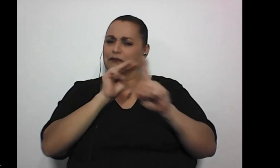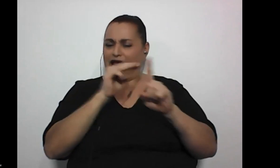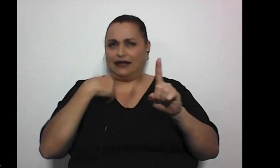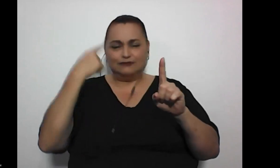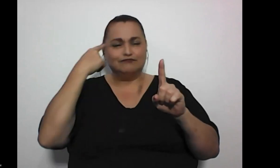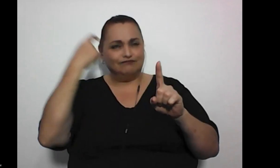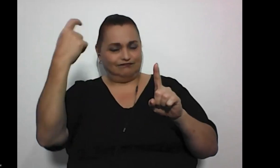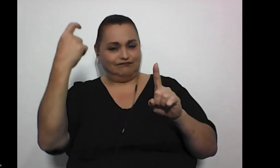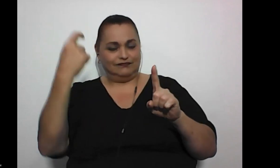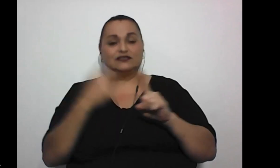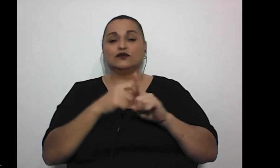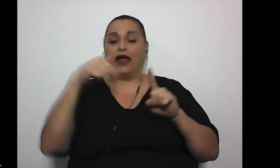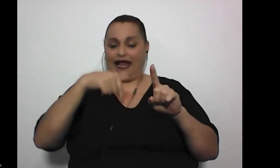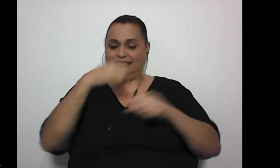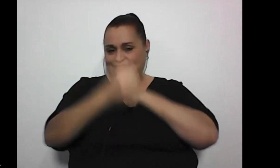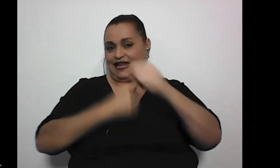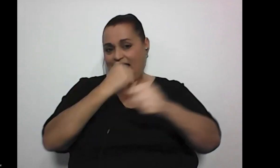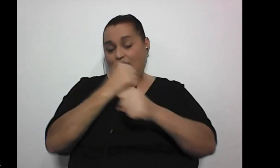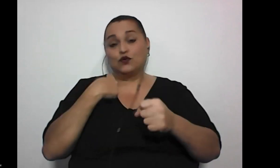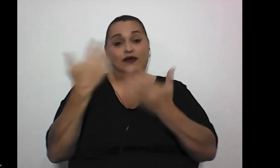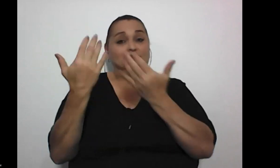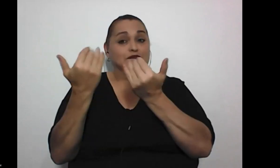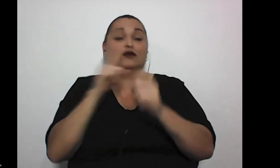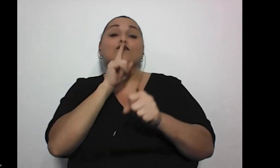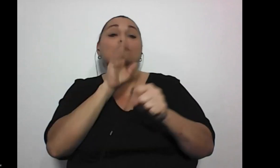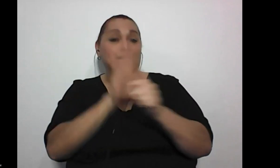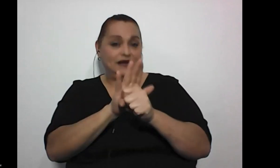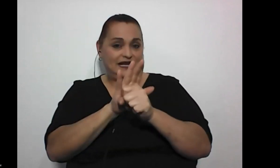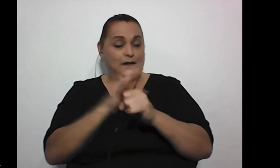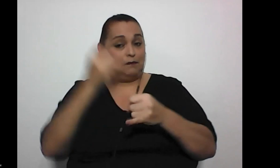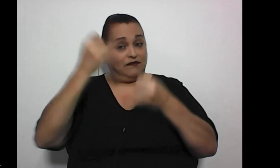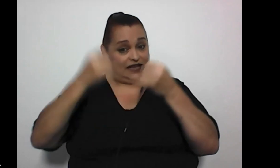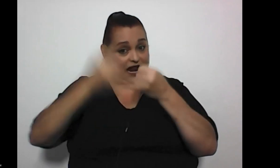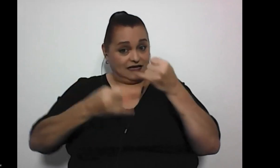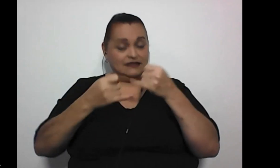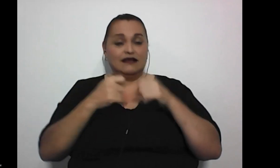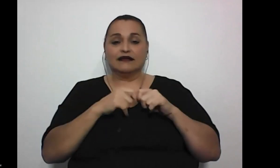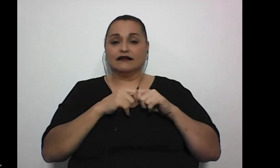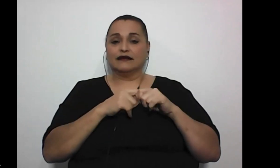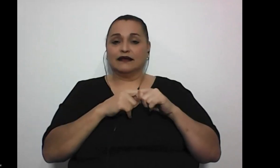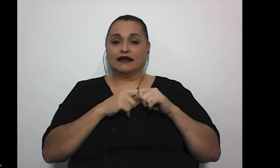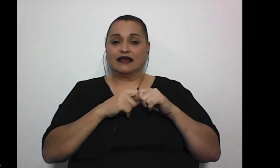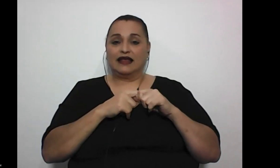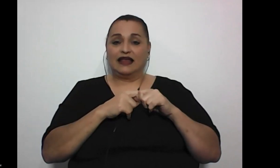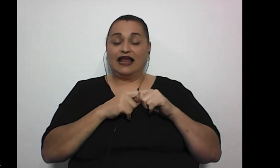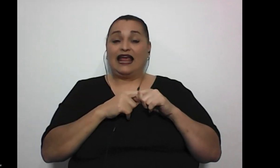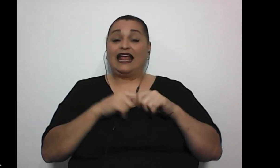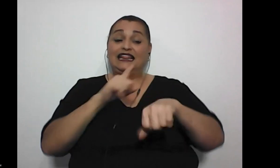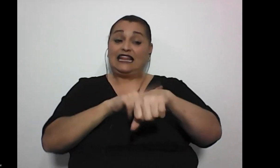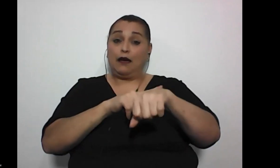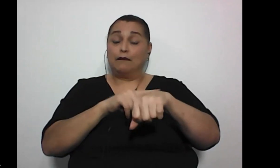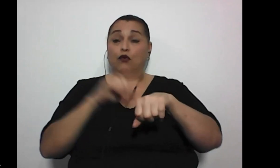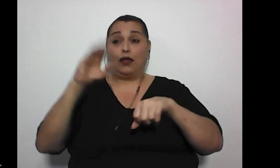más que todo en este año que espero cumplir, ¿verdad? Por ya finalizar lo que es la etapa de bachillerato.